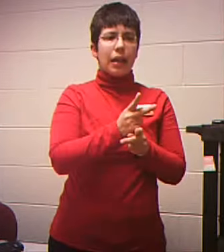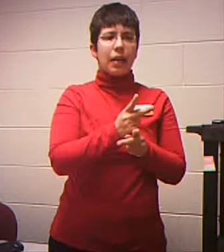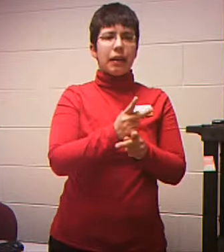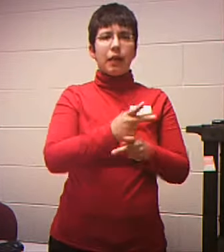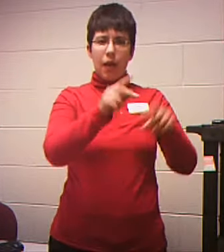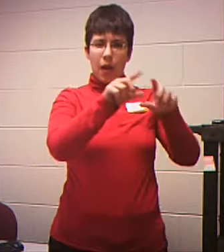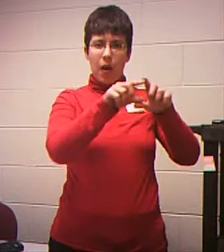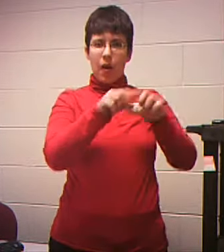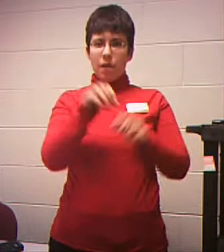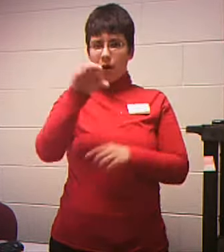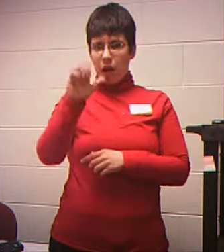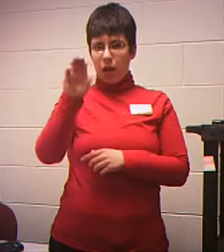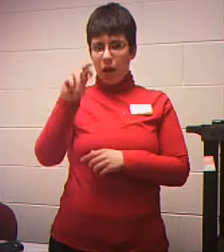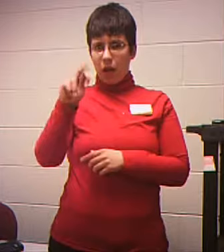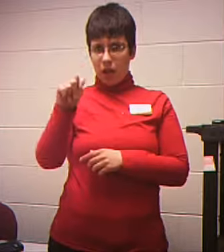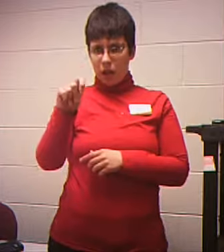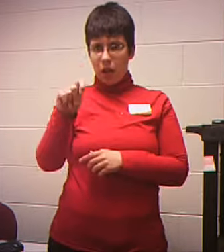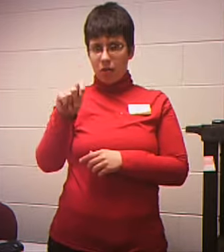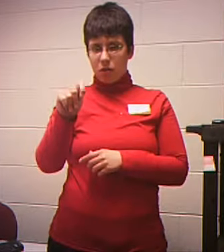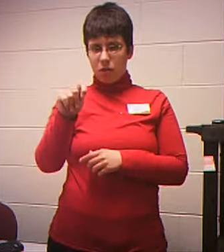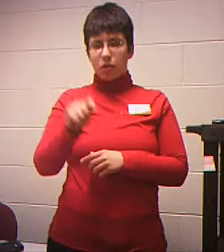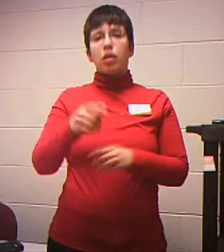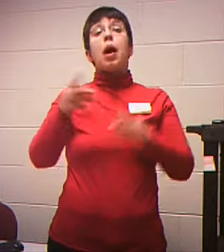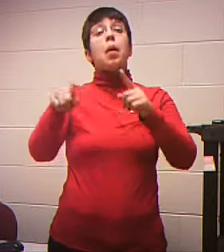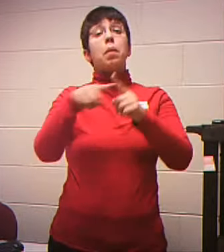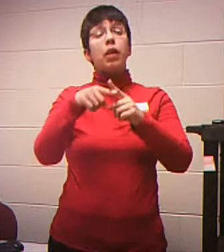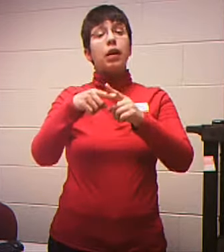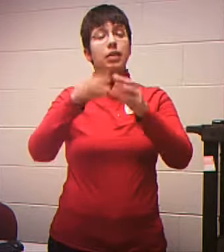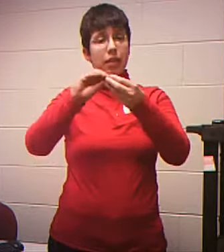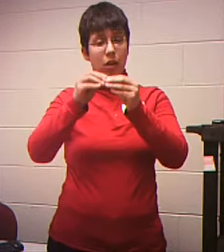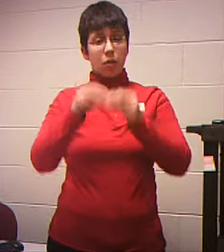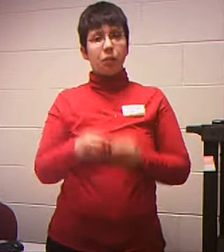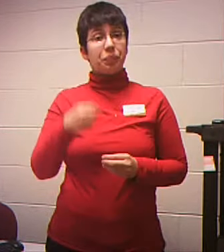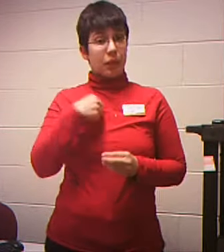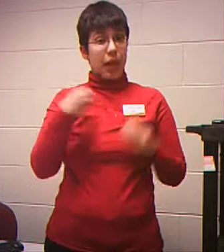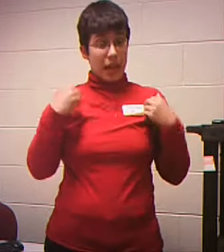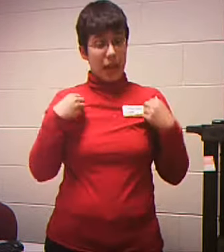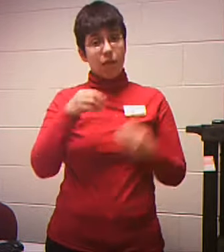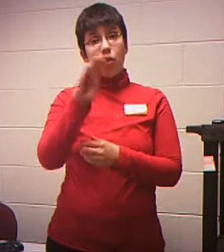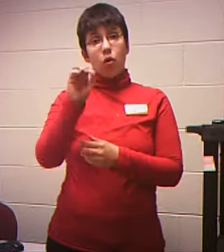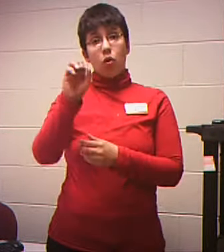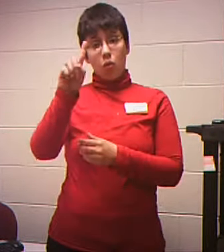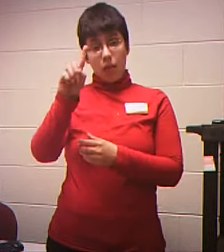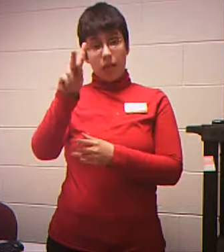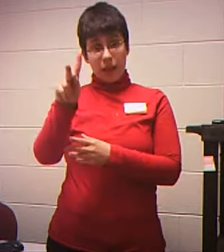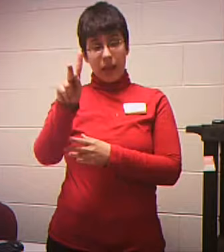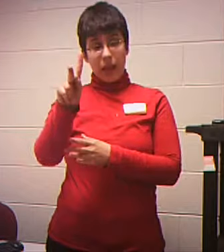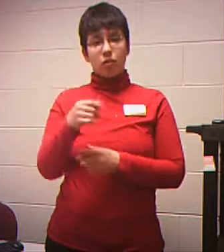case May be And the account Number I put the 401k Here But if you Wanted to There's another Place